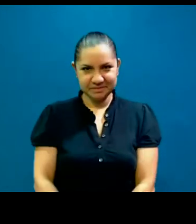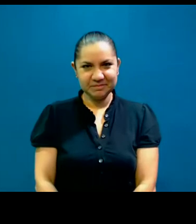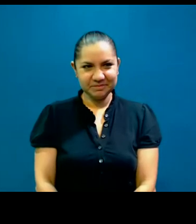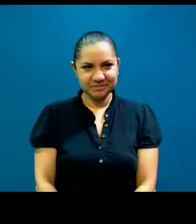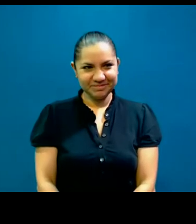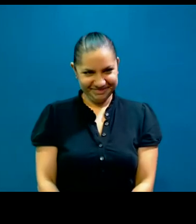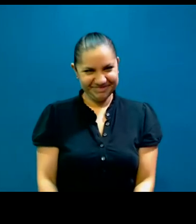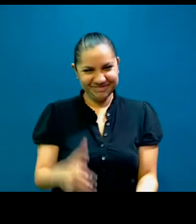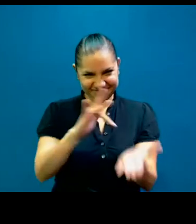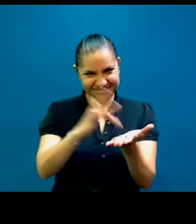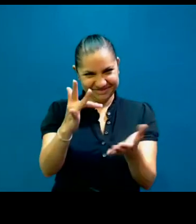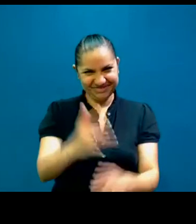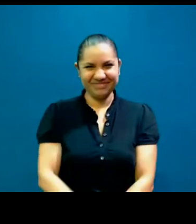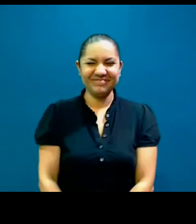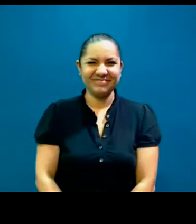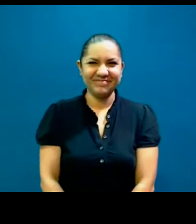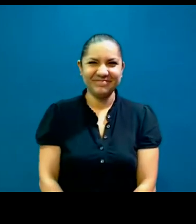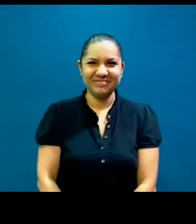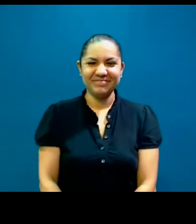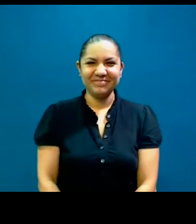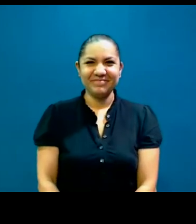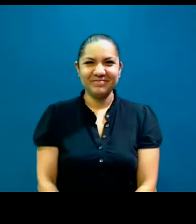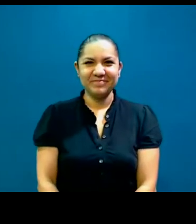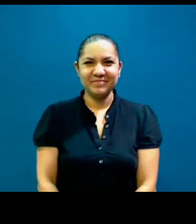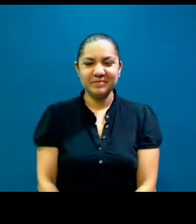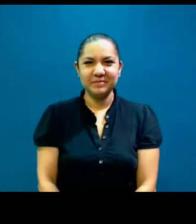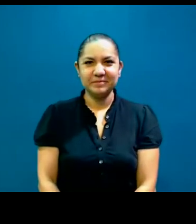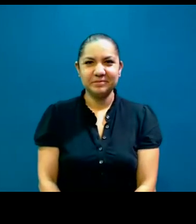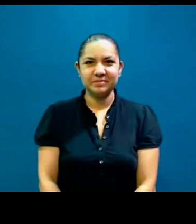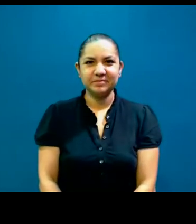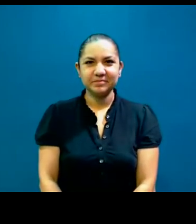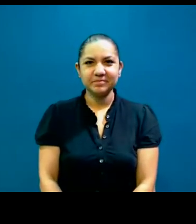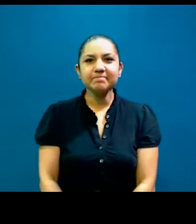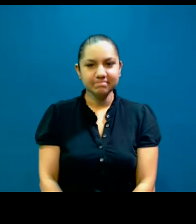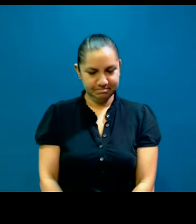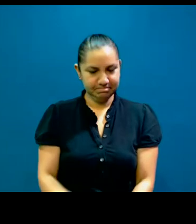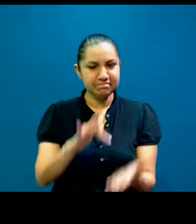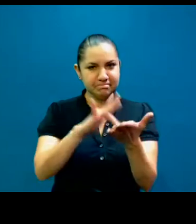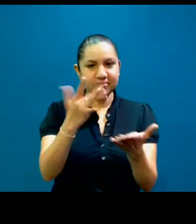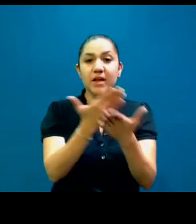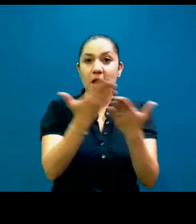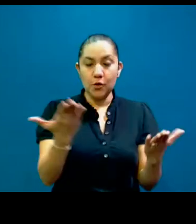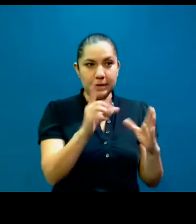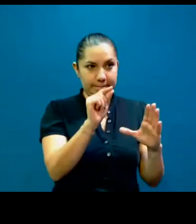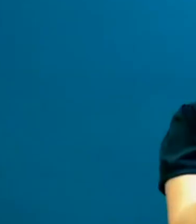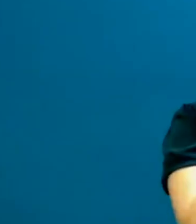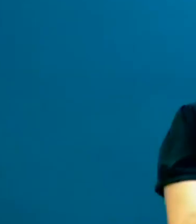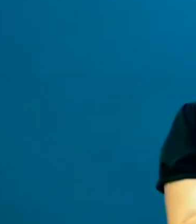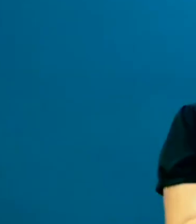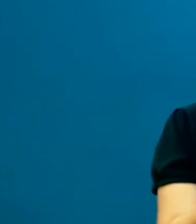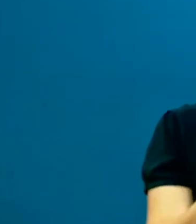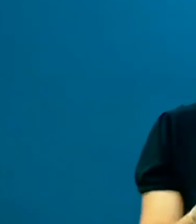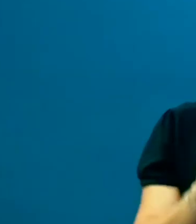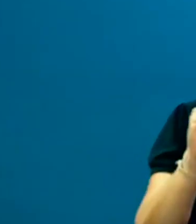Muchísimas gracias. Gracias, gracias. Entonces voy a quitar un segundito, ya le estoy agarrando la onda, ¿verdad? ¿Cómo